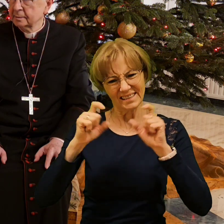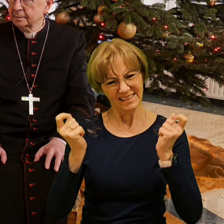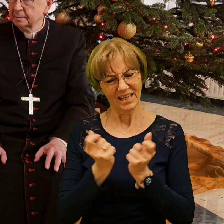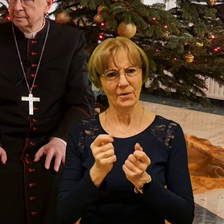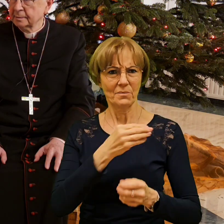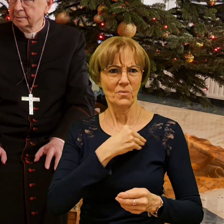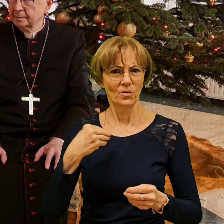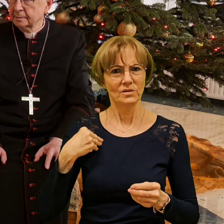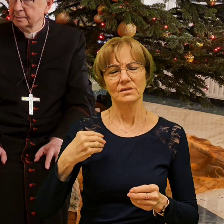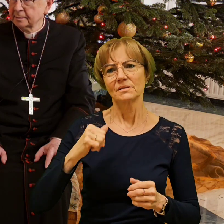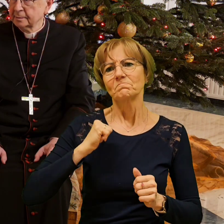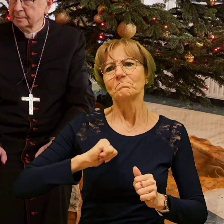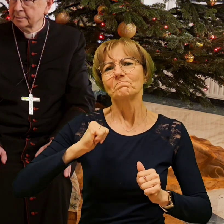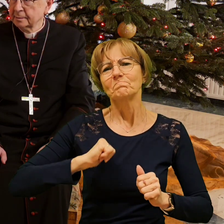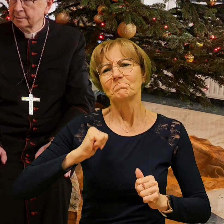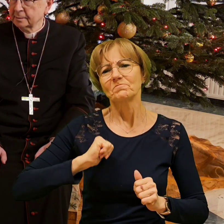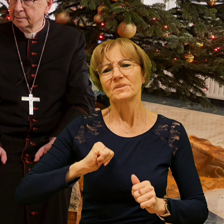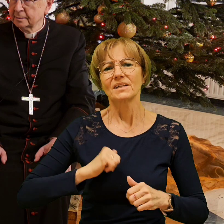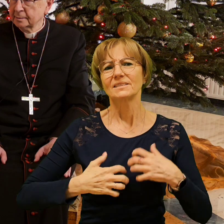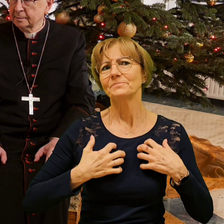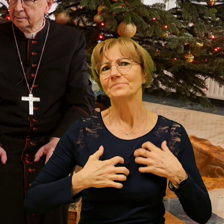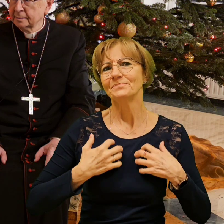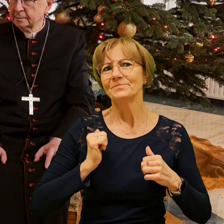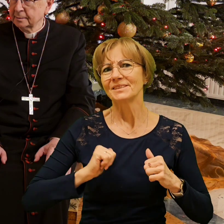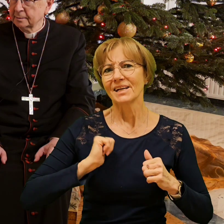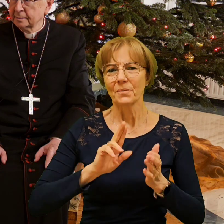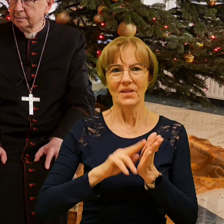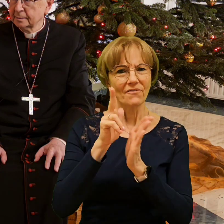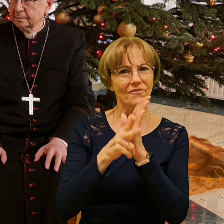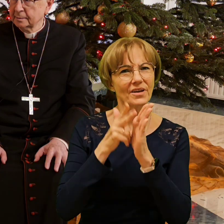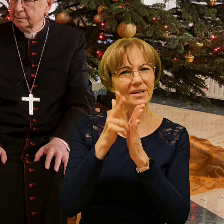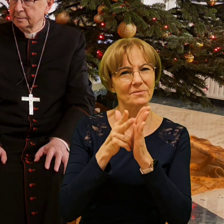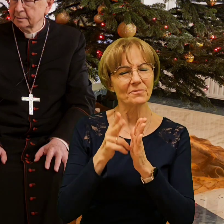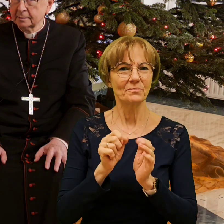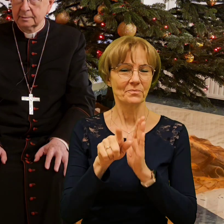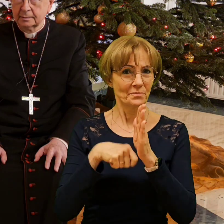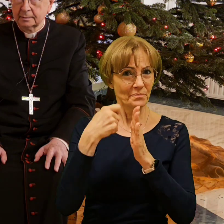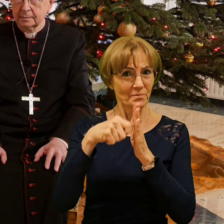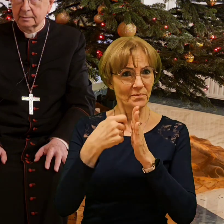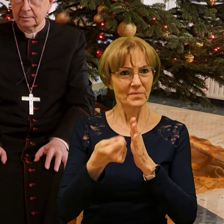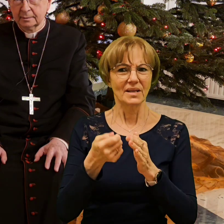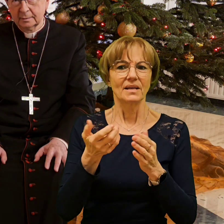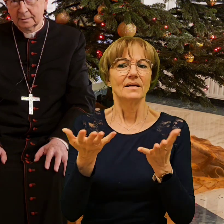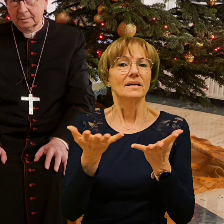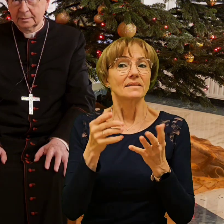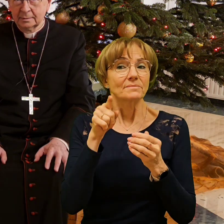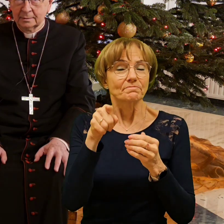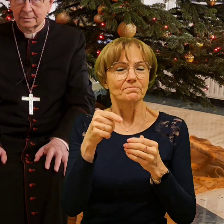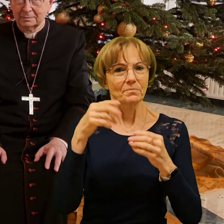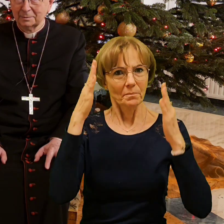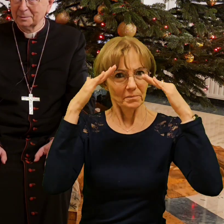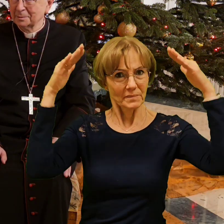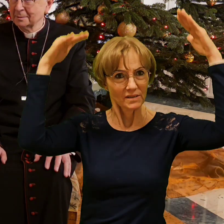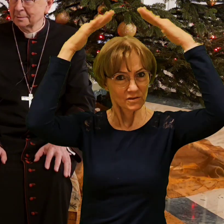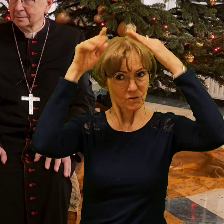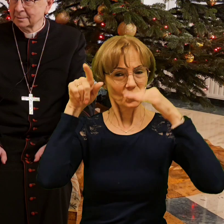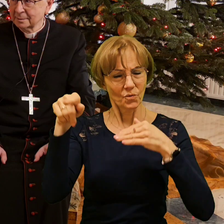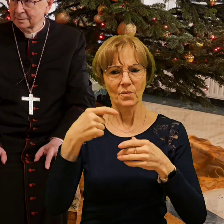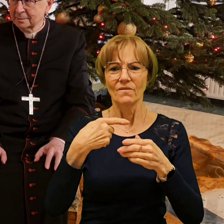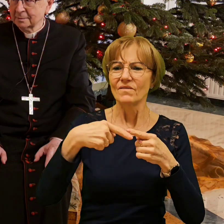również z całej Polski, oczekując niecierpliwością na film, w którym arcybiskup przekazuje życzenia i przesłania świątecznych.